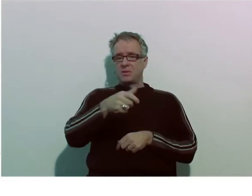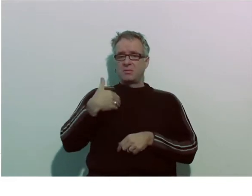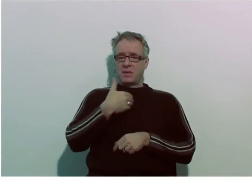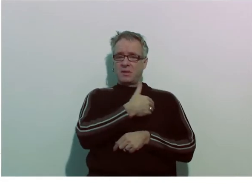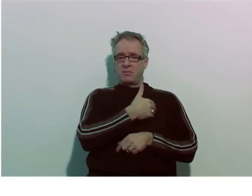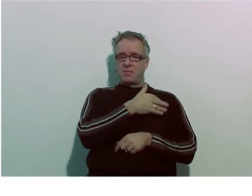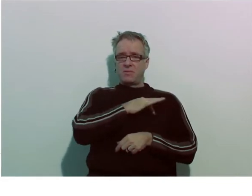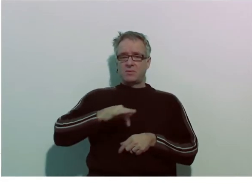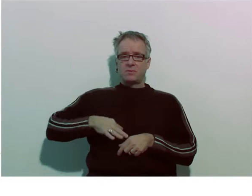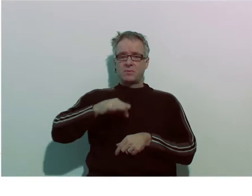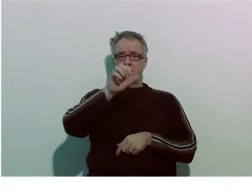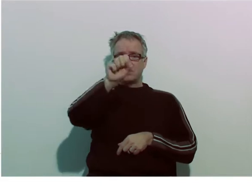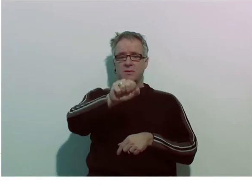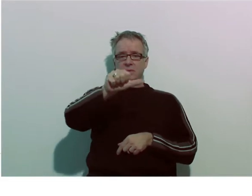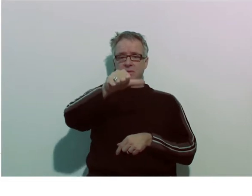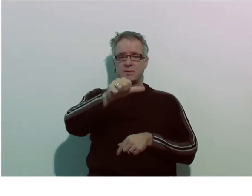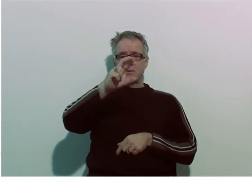Françoise Sarnovski,